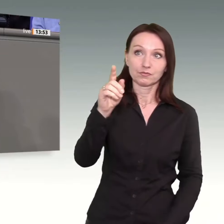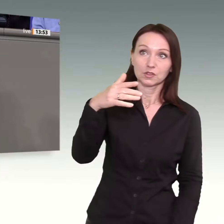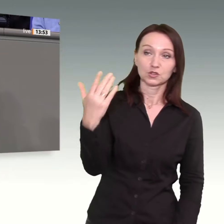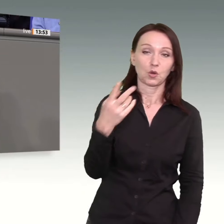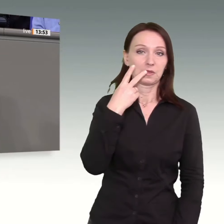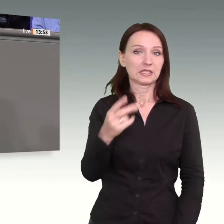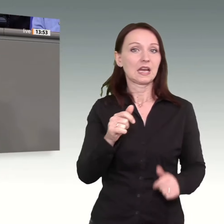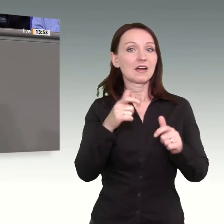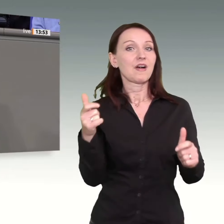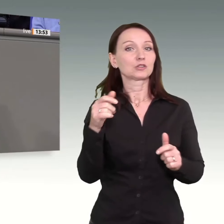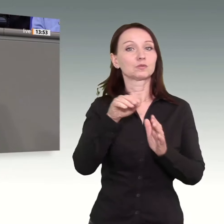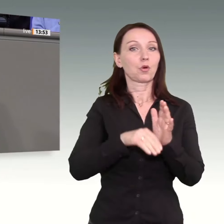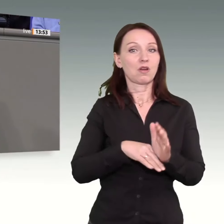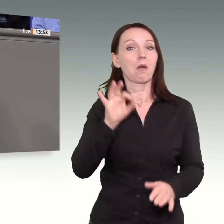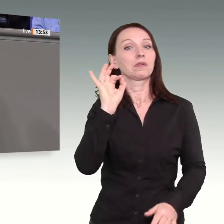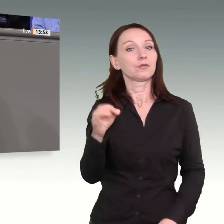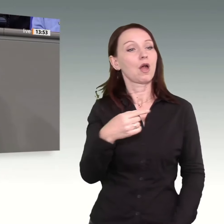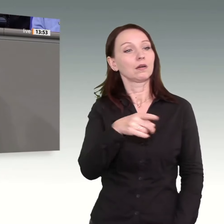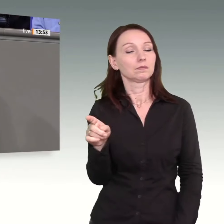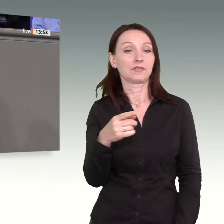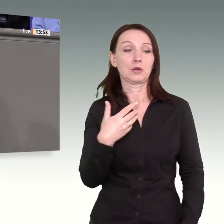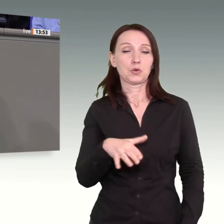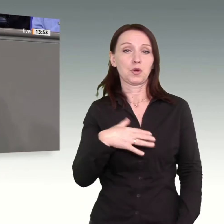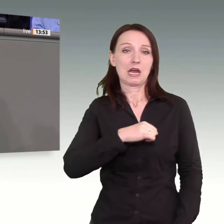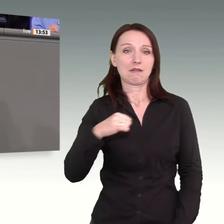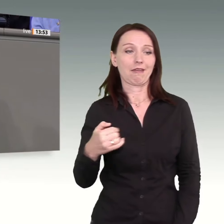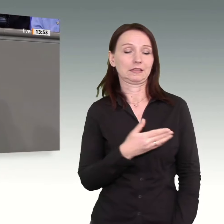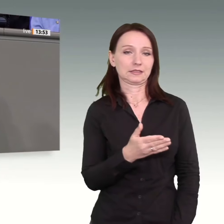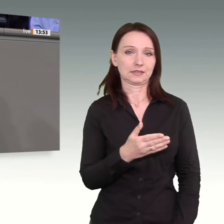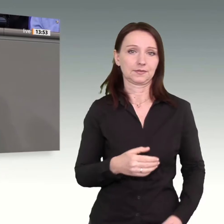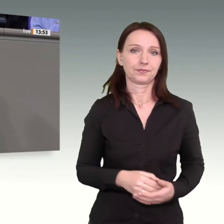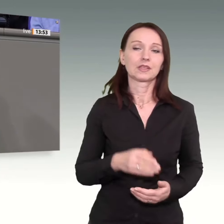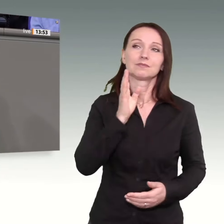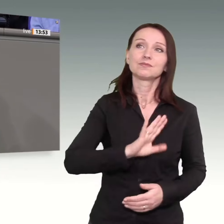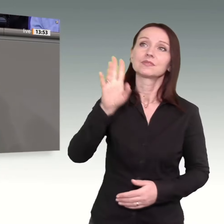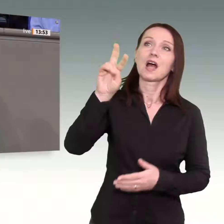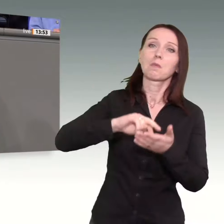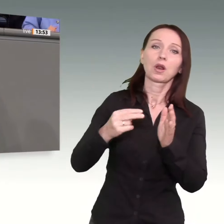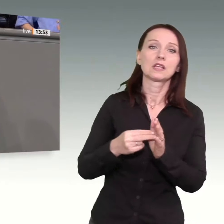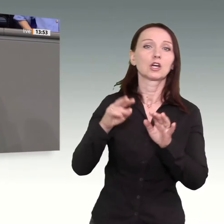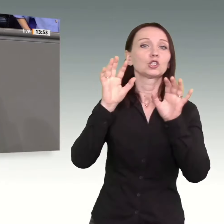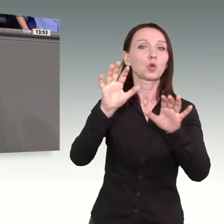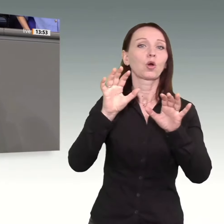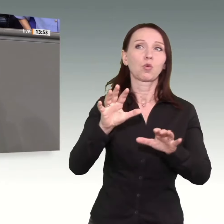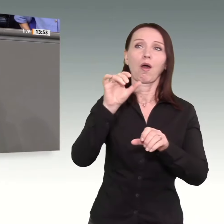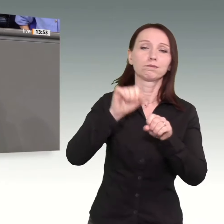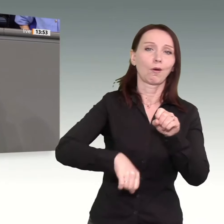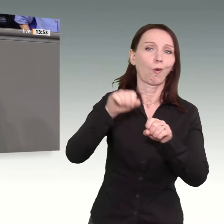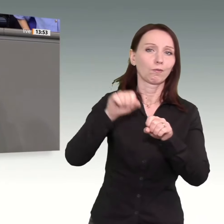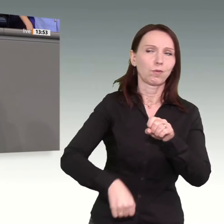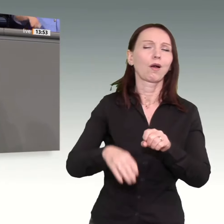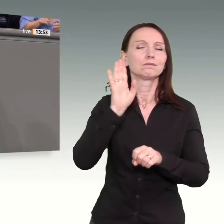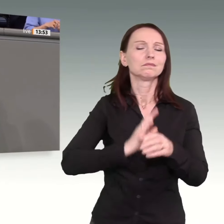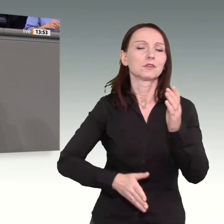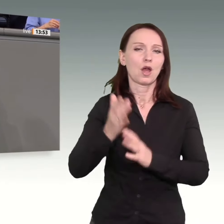die, die hier ganz am rechten Rand sitzen. Hören Sie endlich auf mit Ihrer Politik des Strukturbruchs und schaffen Sie endlich